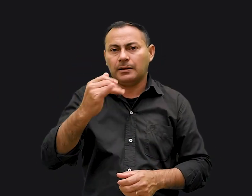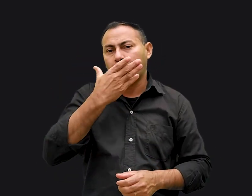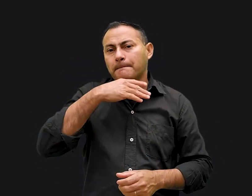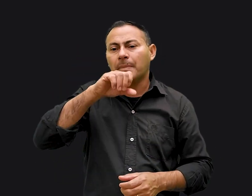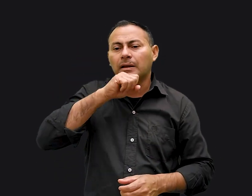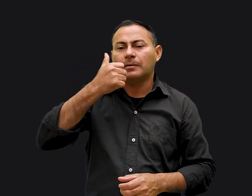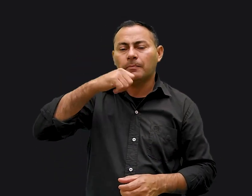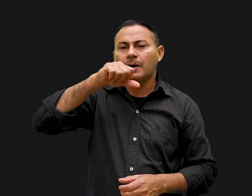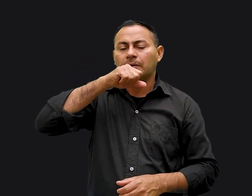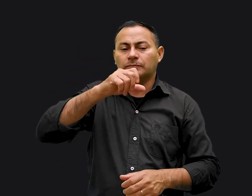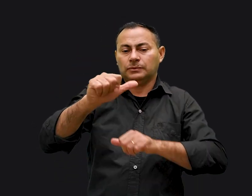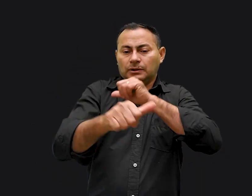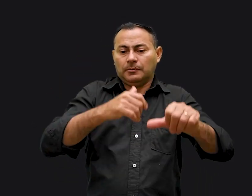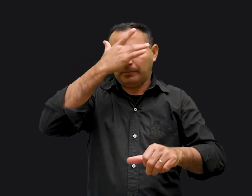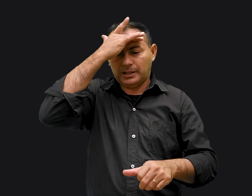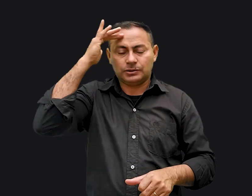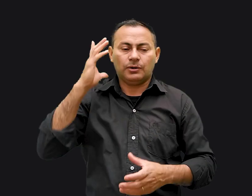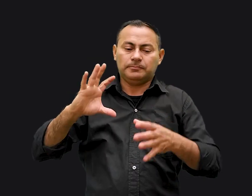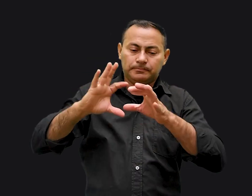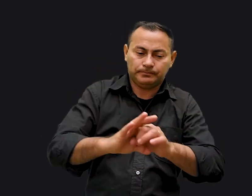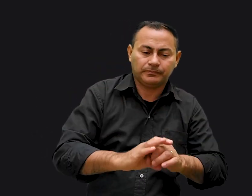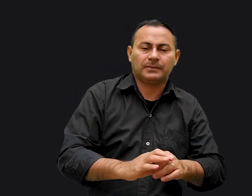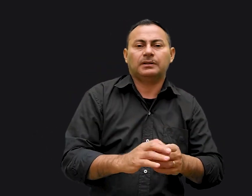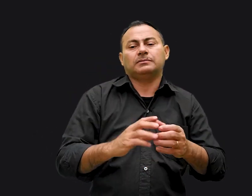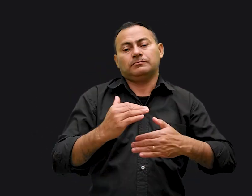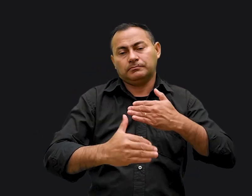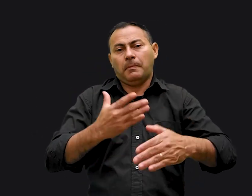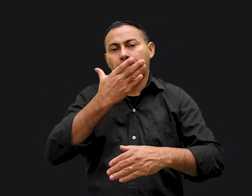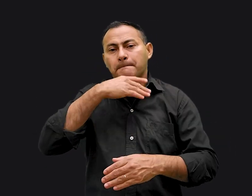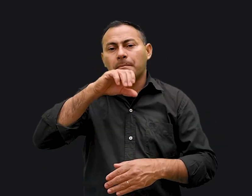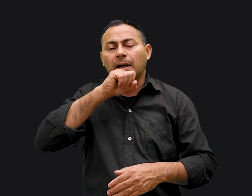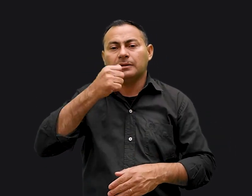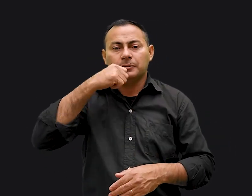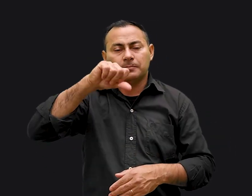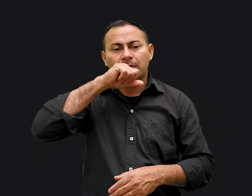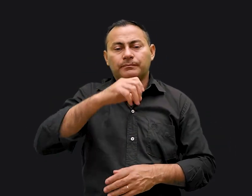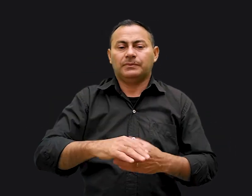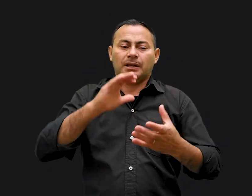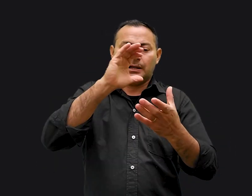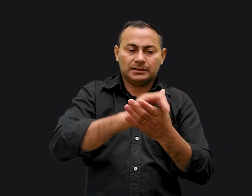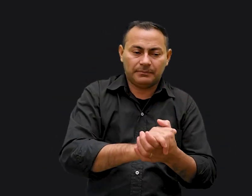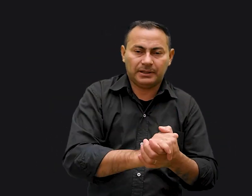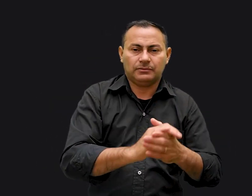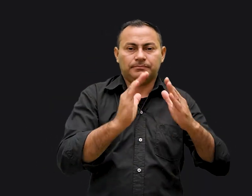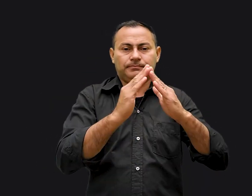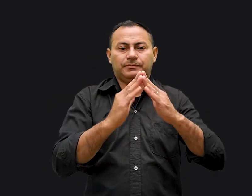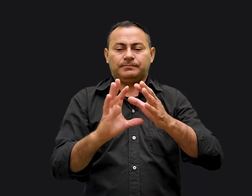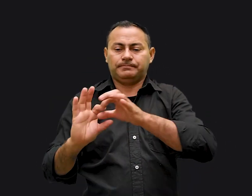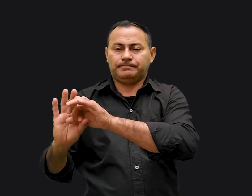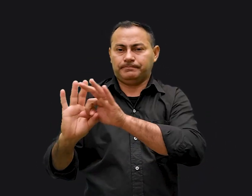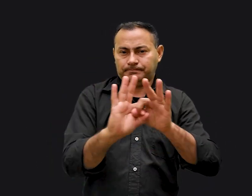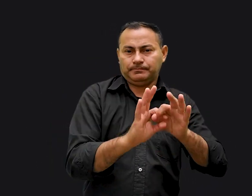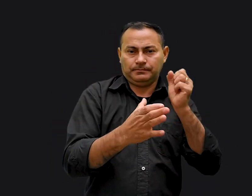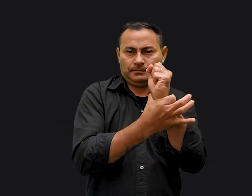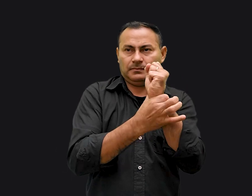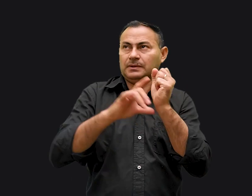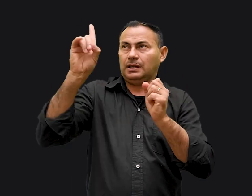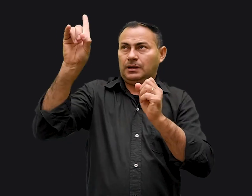eles farão pessoas que se tornarão também parceiros e pais Casamento ou lar é o contexto seguro que Deus quer